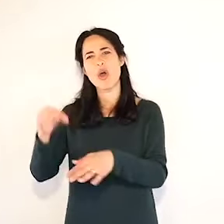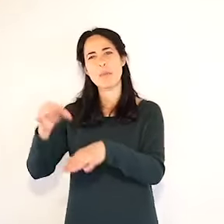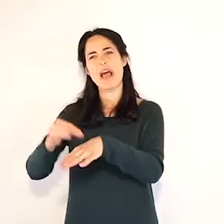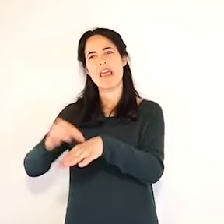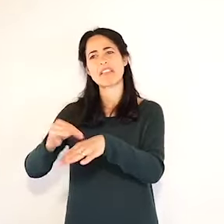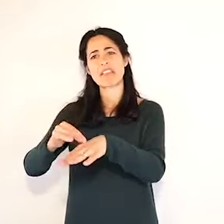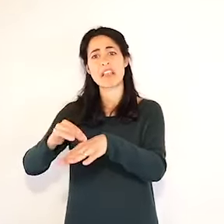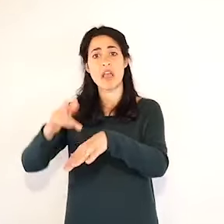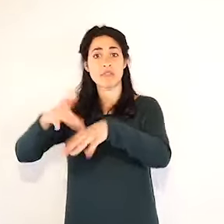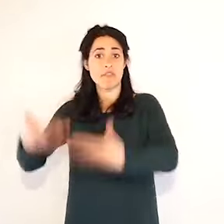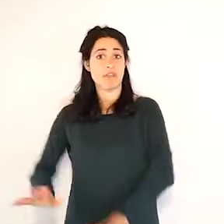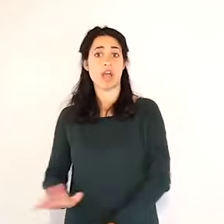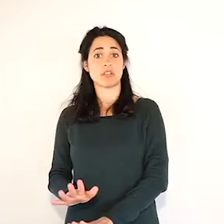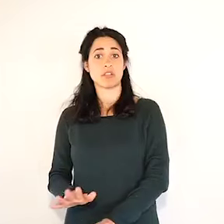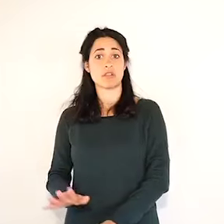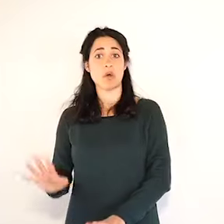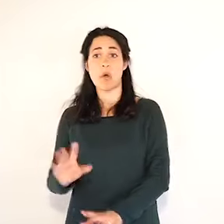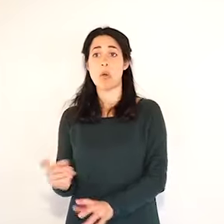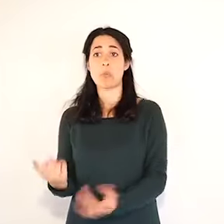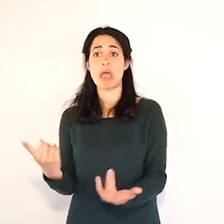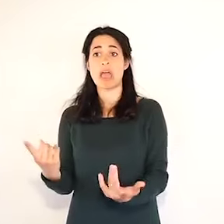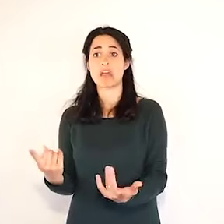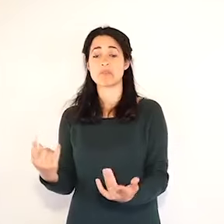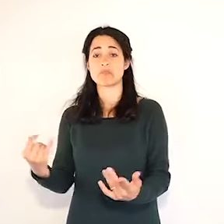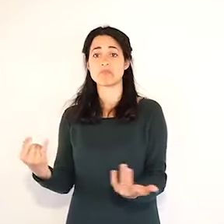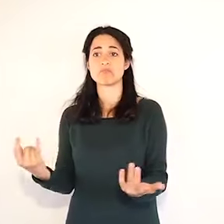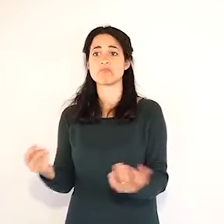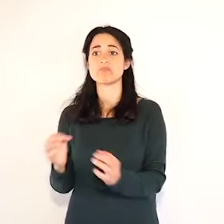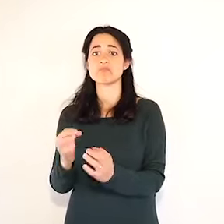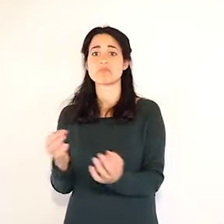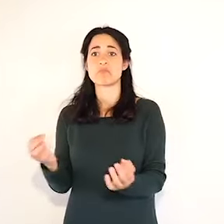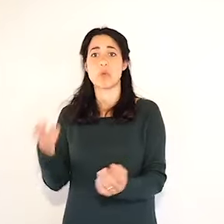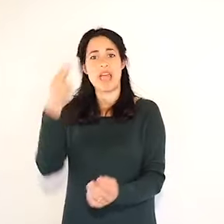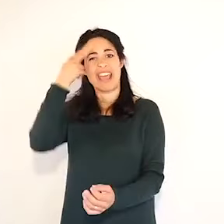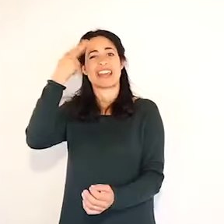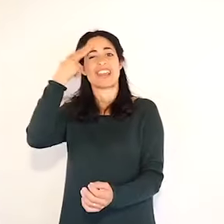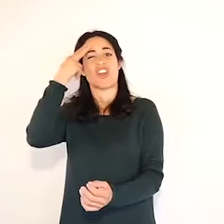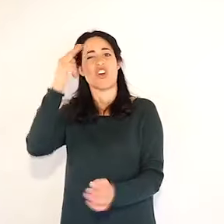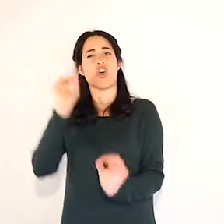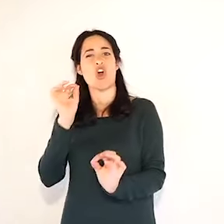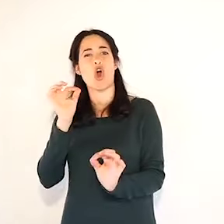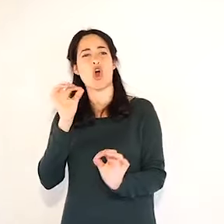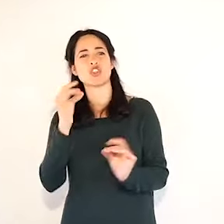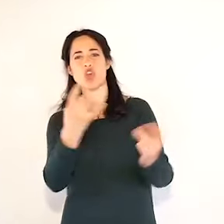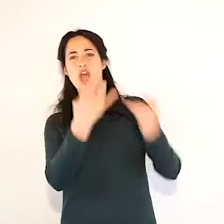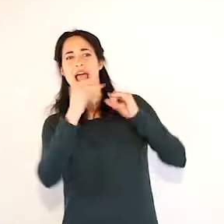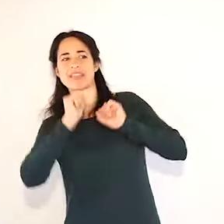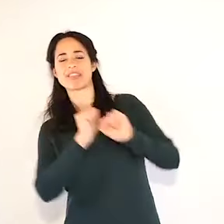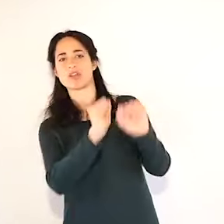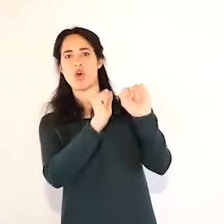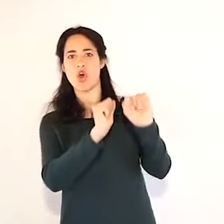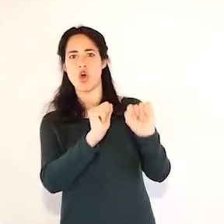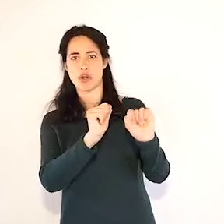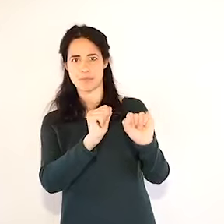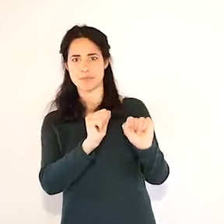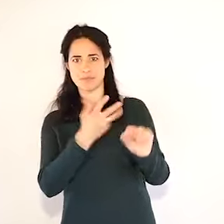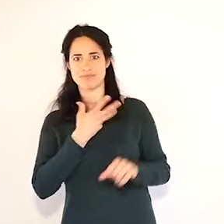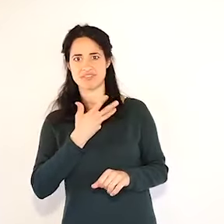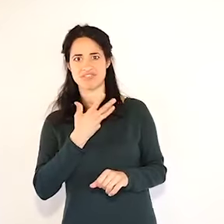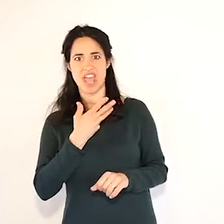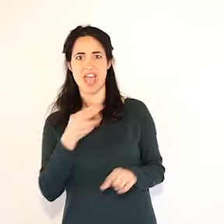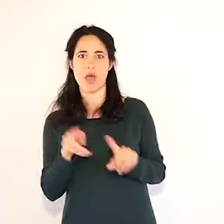anticorpale, le difese immunitarie all'interno delle persone e quindi che troviamo e però vengono